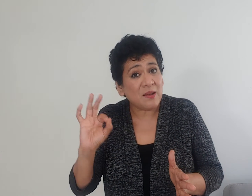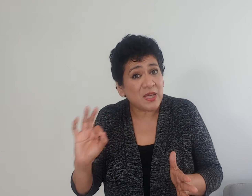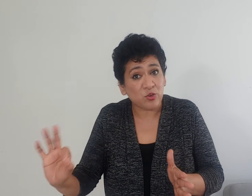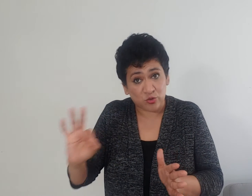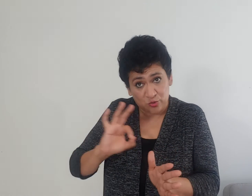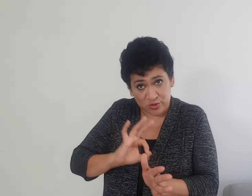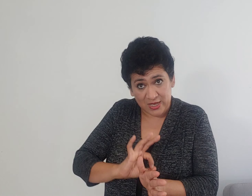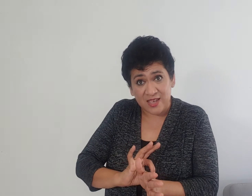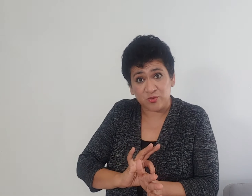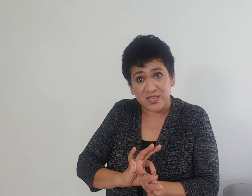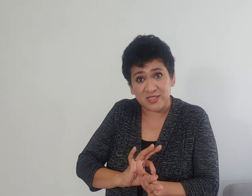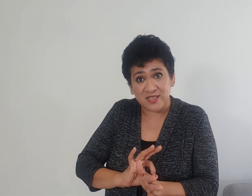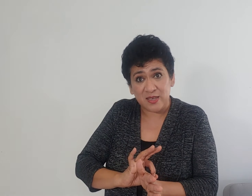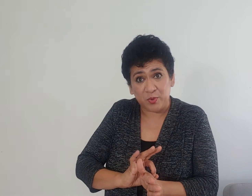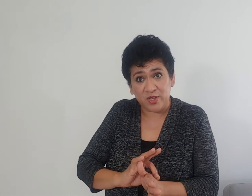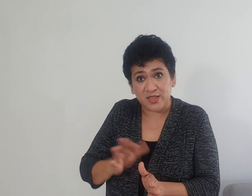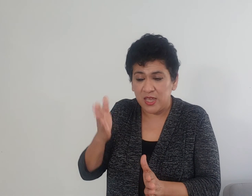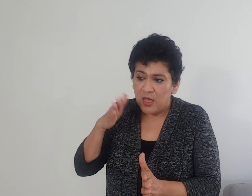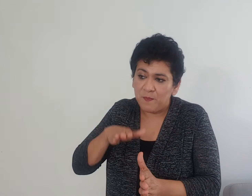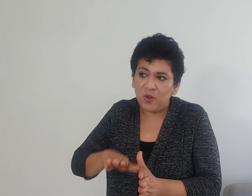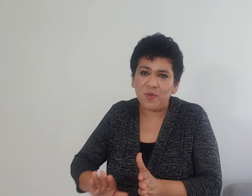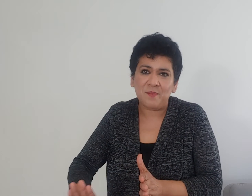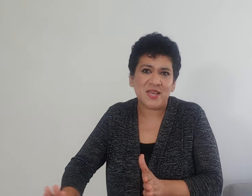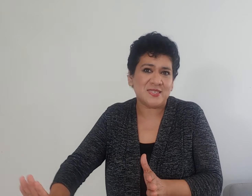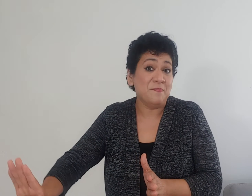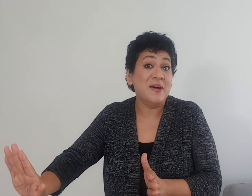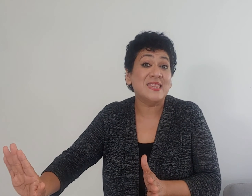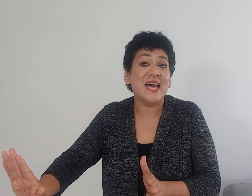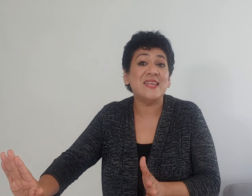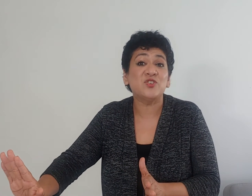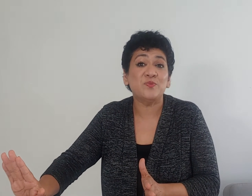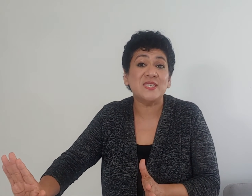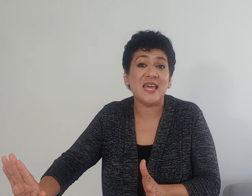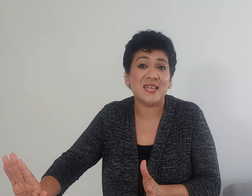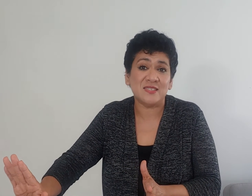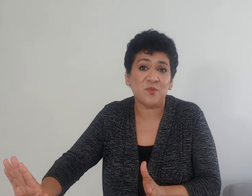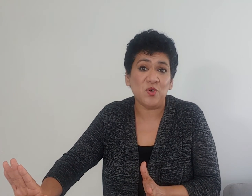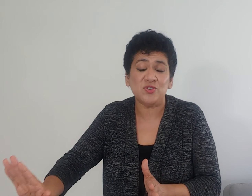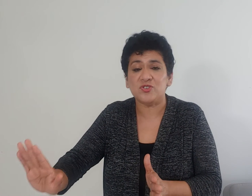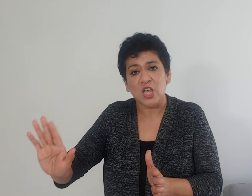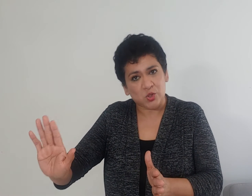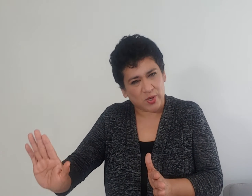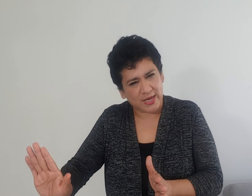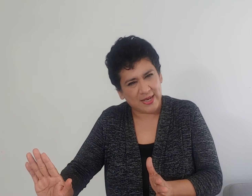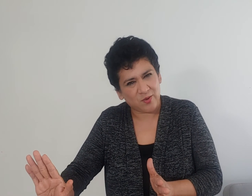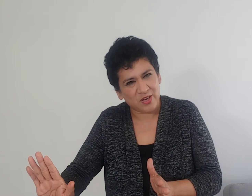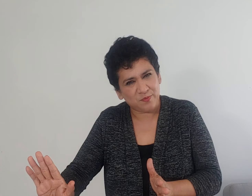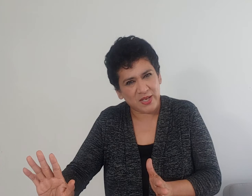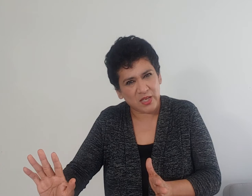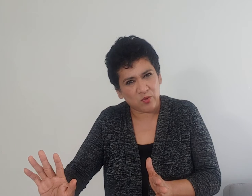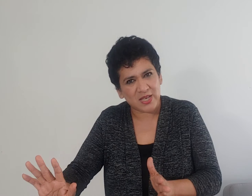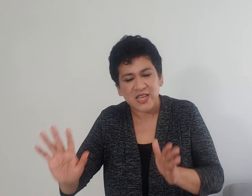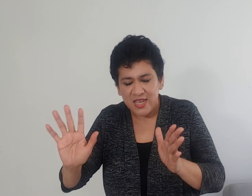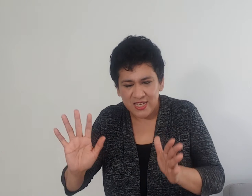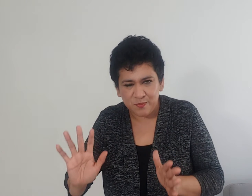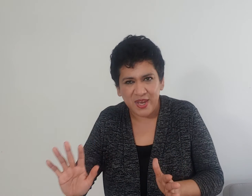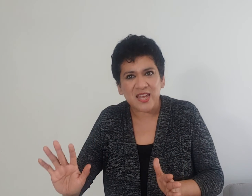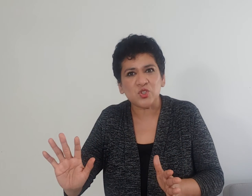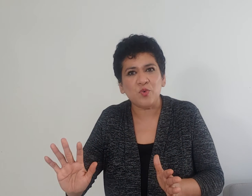que al menos tú haz una distancia prudente, pero mamás mandar esos mensajes hermosos, sugerirle algunas películas y esperar su